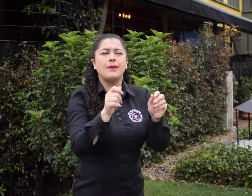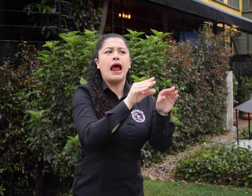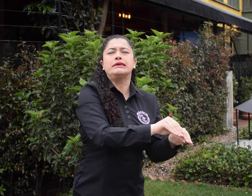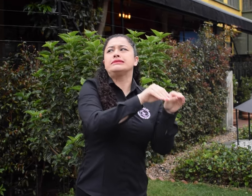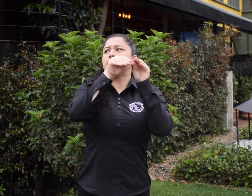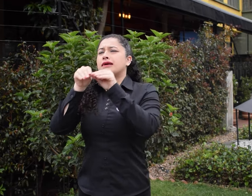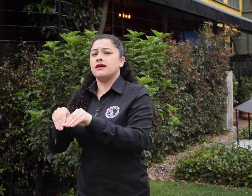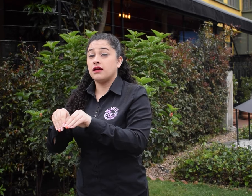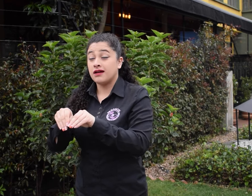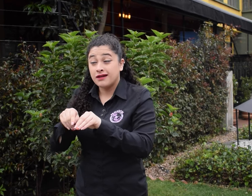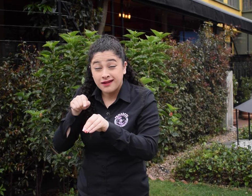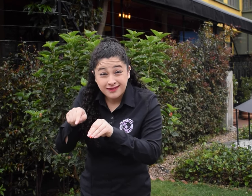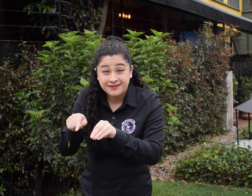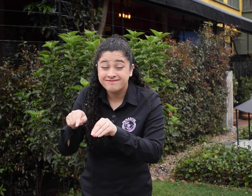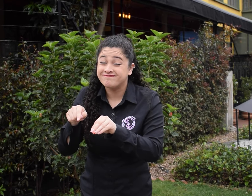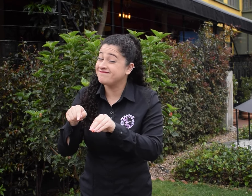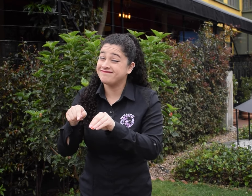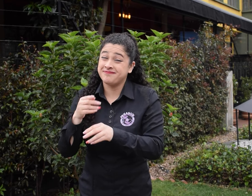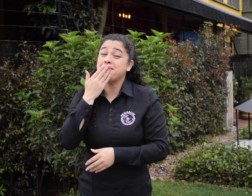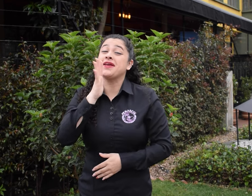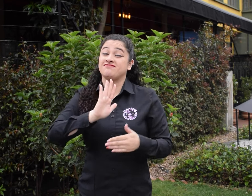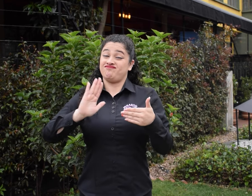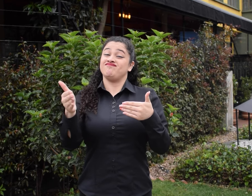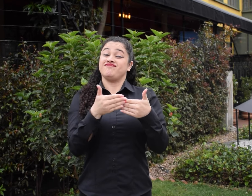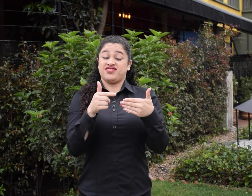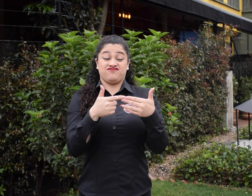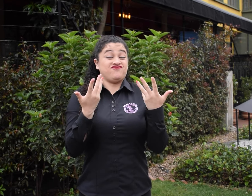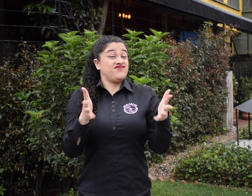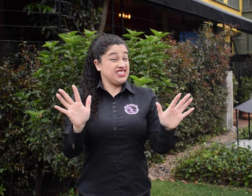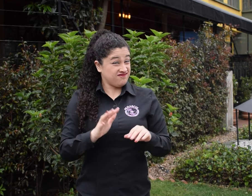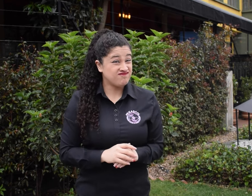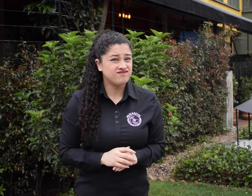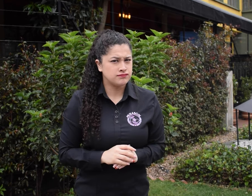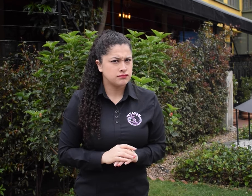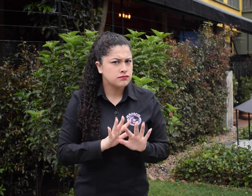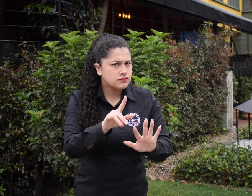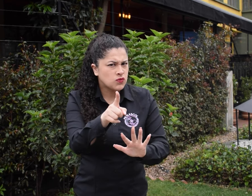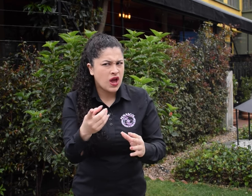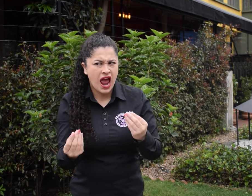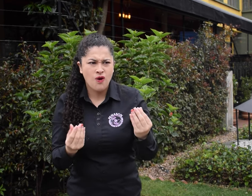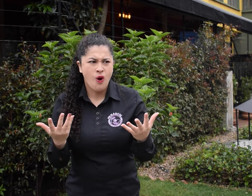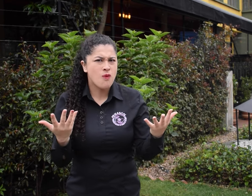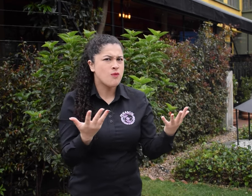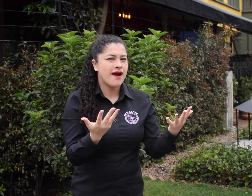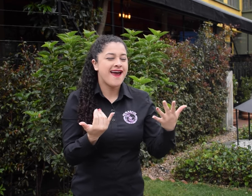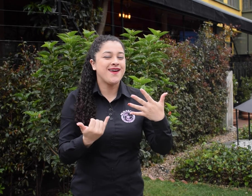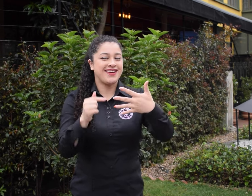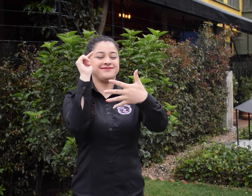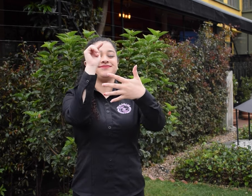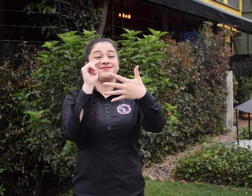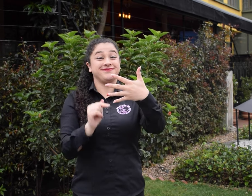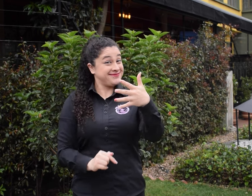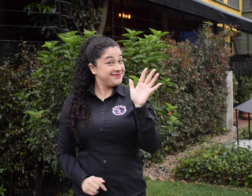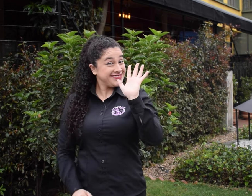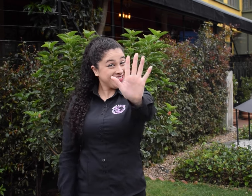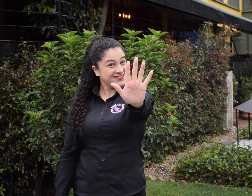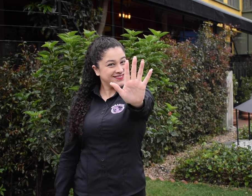ya no puedes hacerlo. Las inscripciones para cédulas ya se han cerrado, pero ten en cuenta estos 5 puntos para las próximas